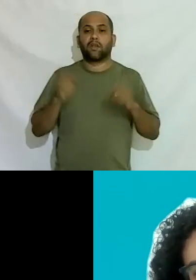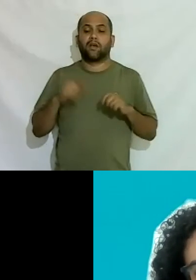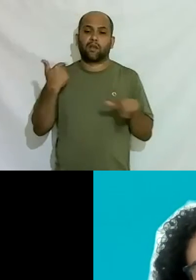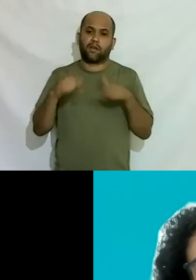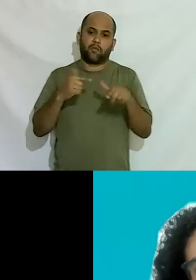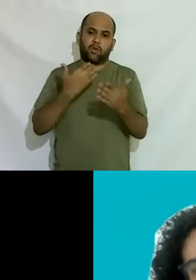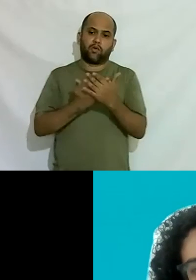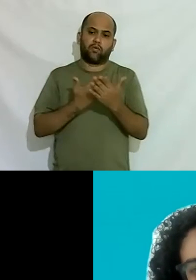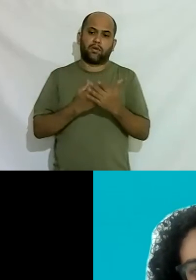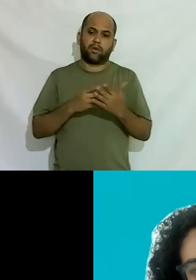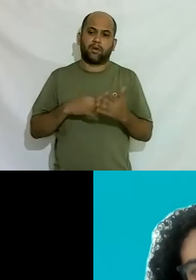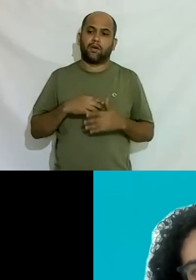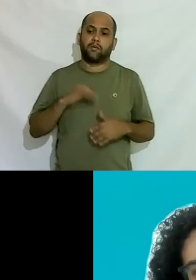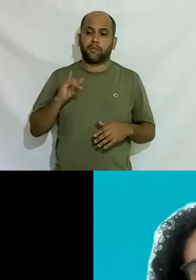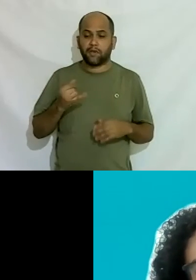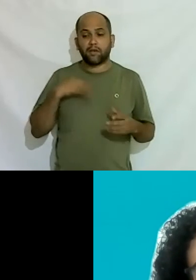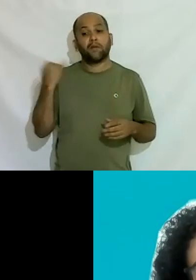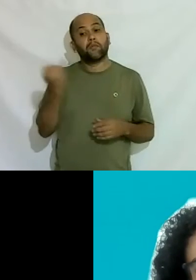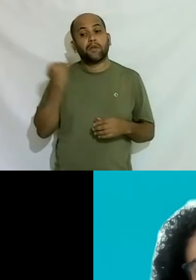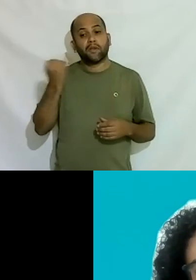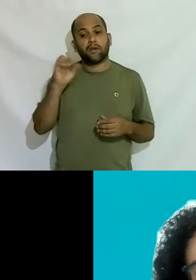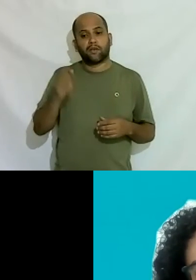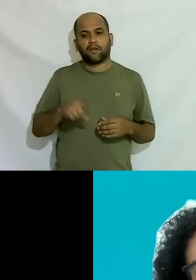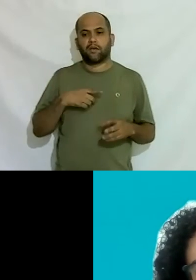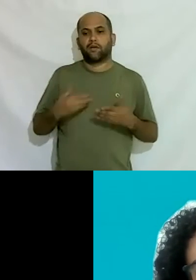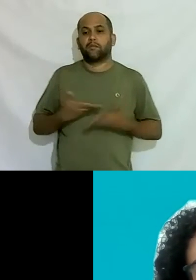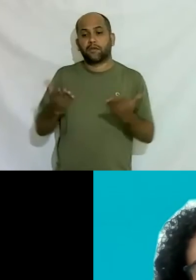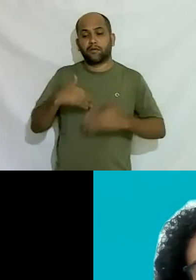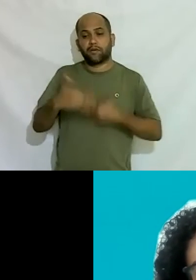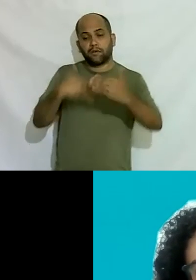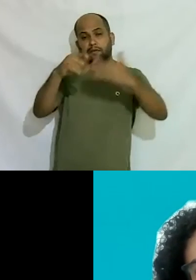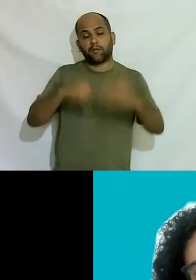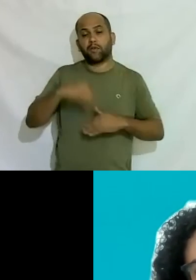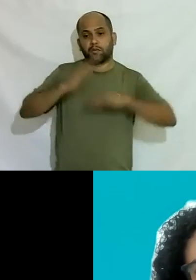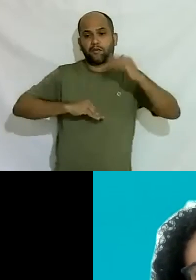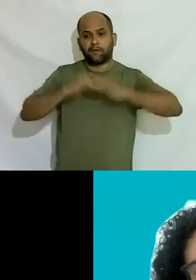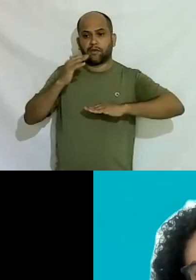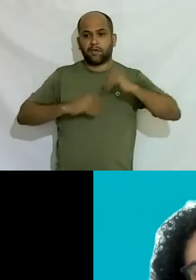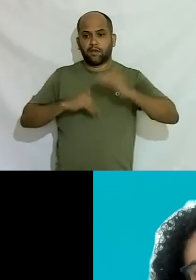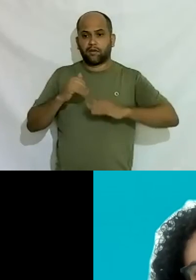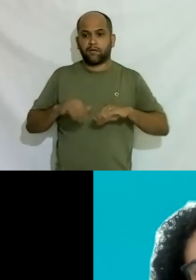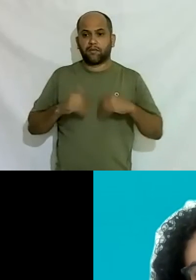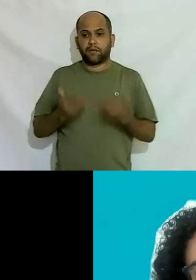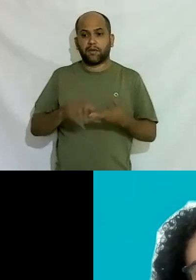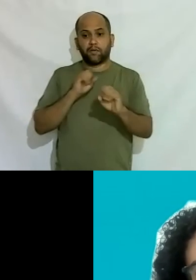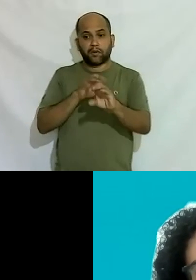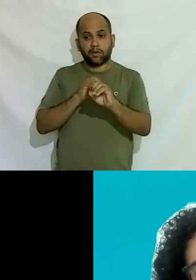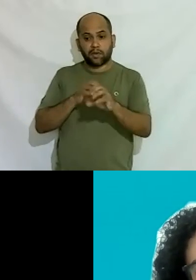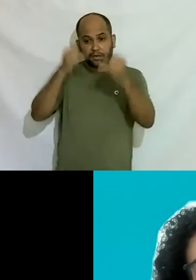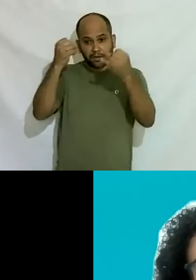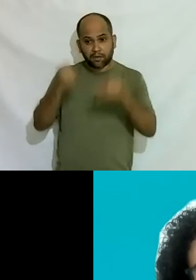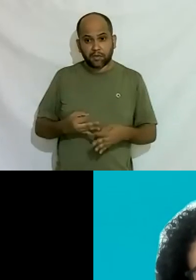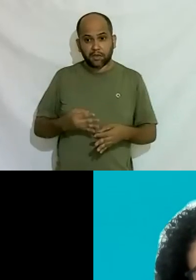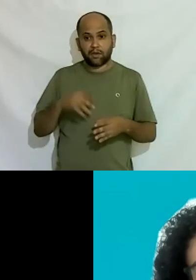que é um privilégio mas é importante é para você para o seu crescimento profissional sim educação eu estou falando aqui para pessoas